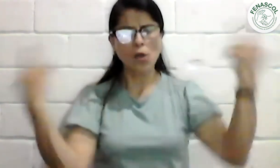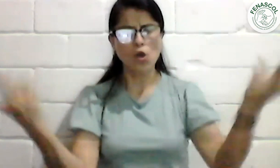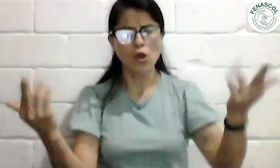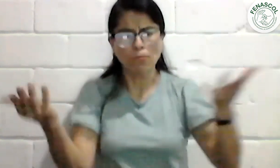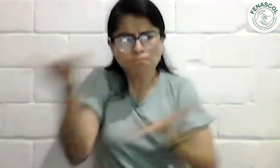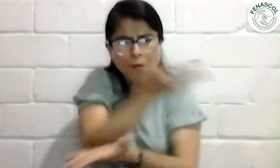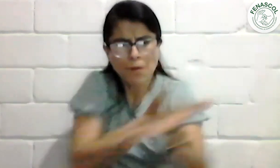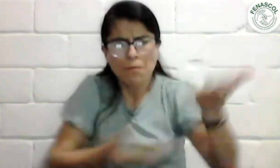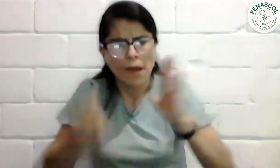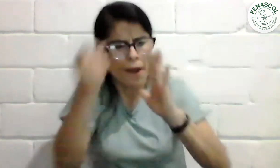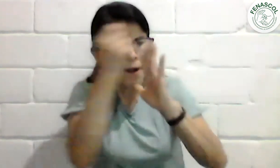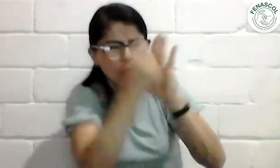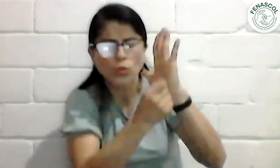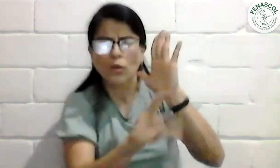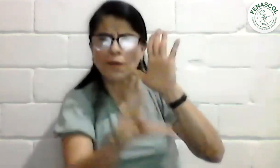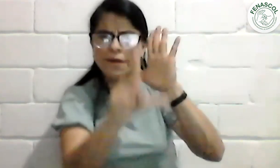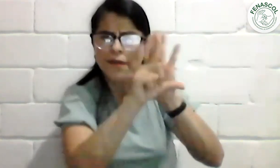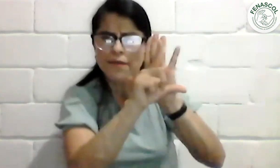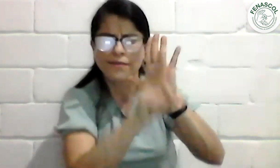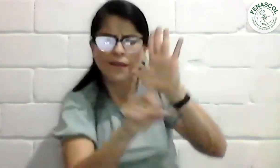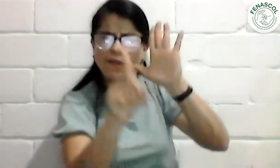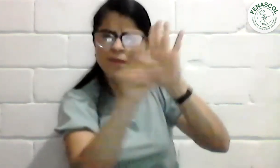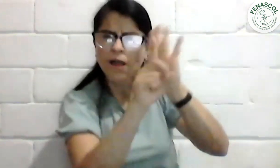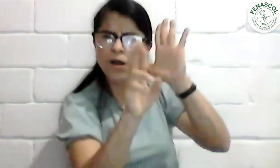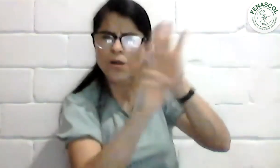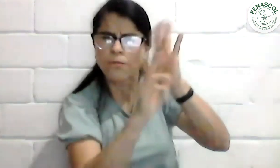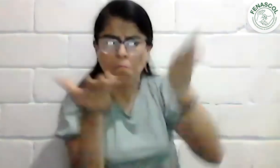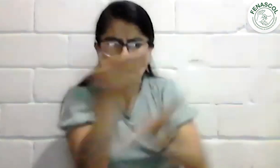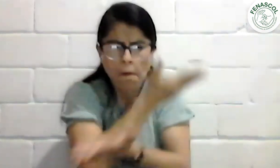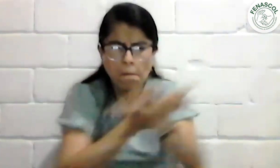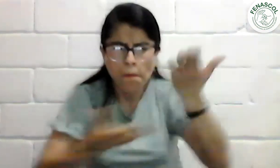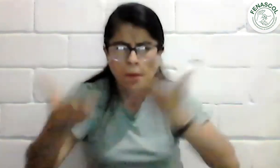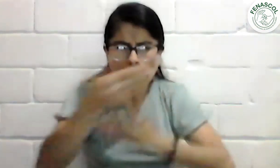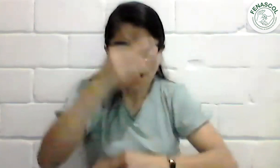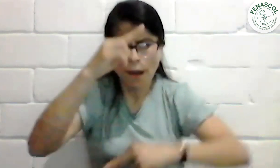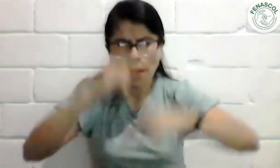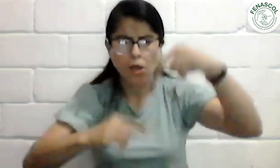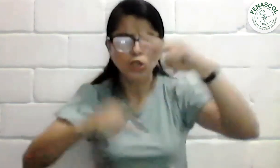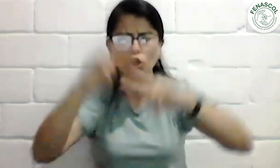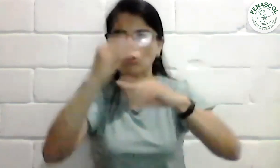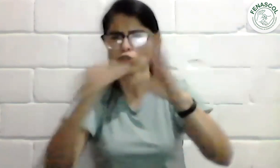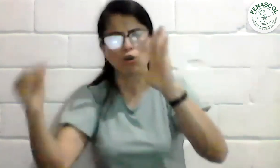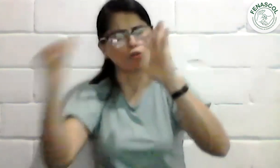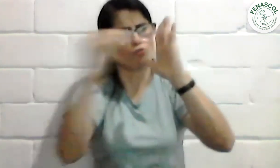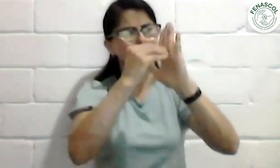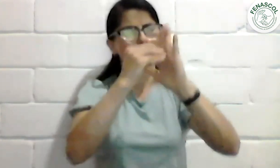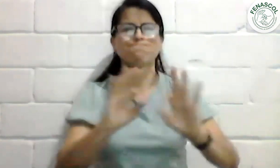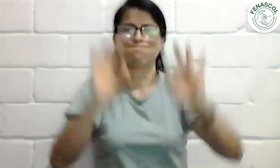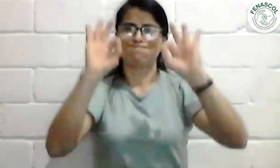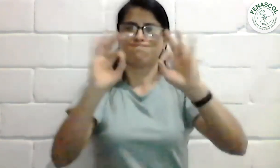aprueba el proceso para ir construyendo la normativa y poder brindar en un futuro la licencia de conducción para la